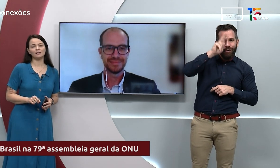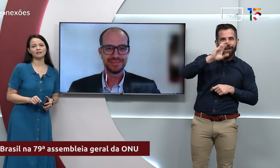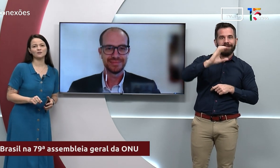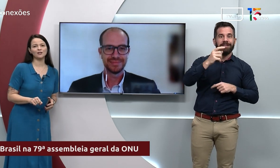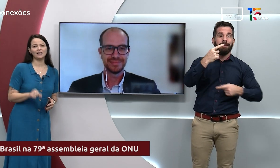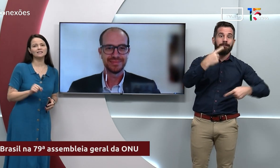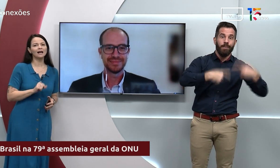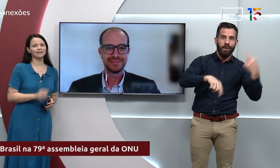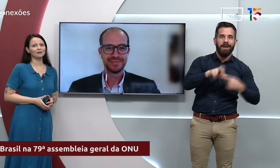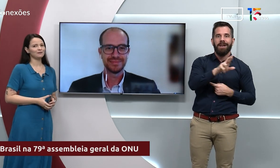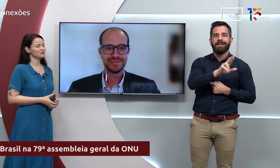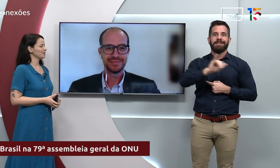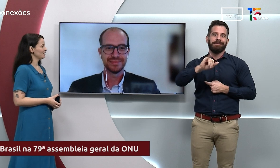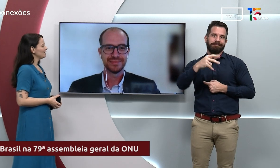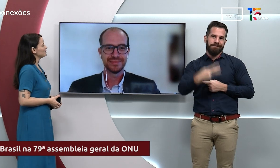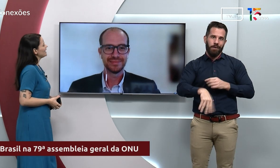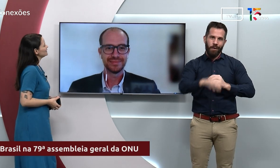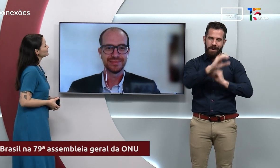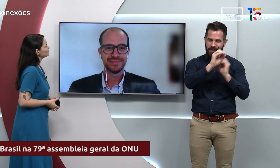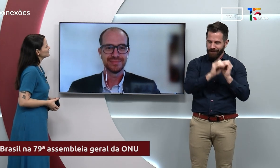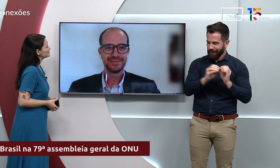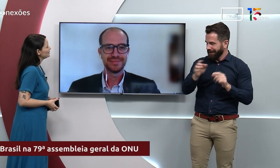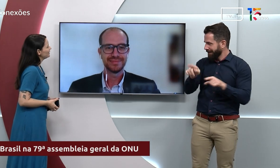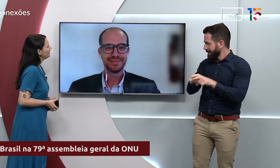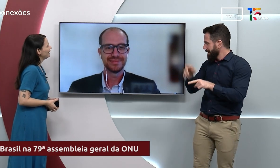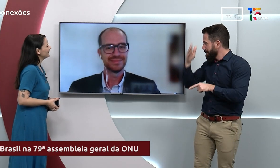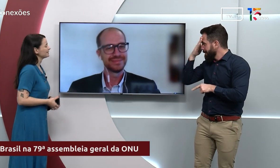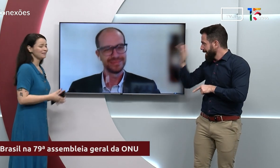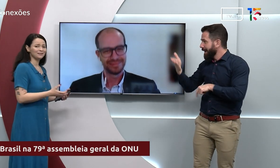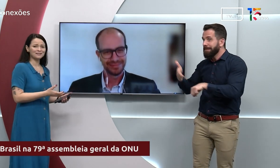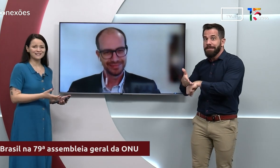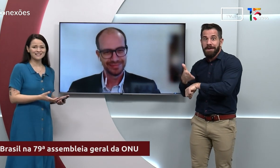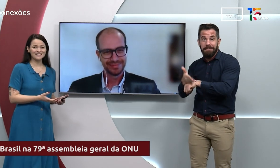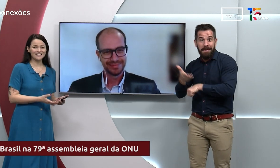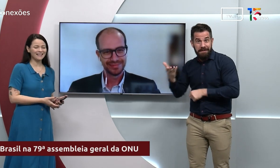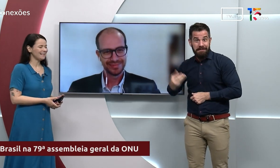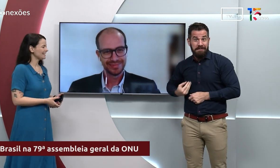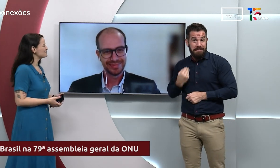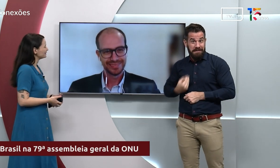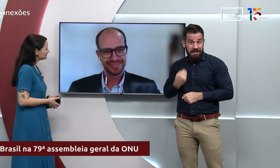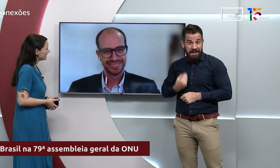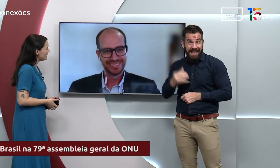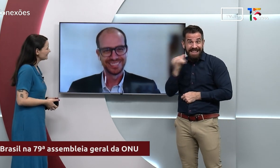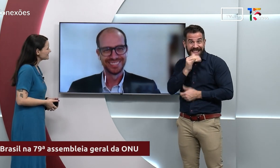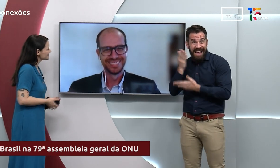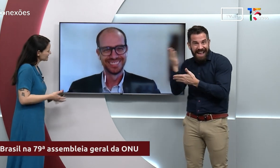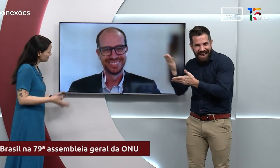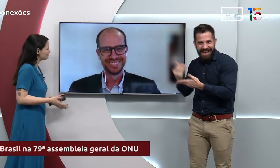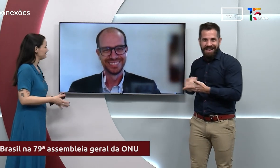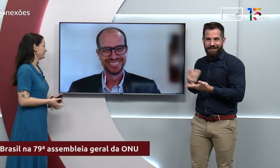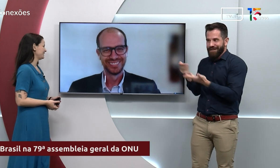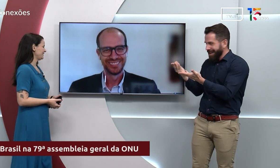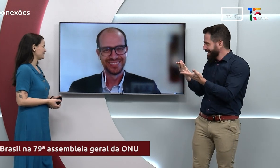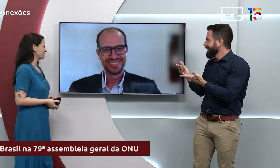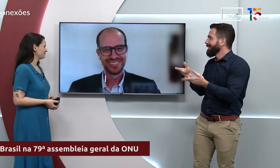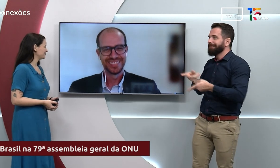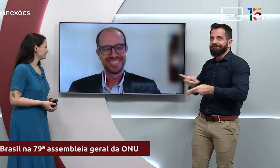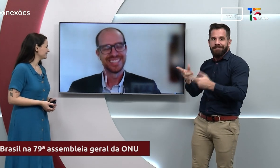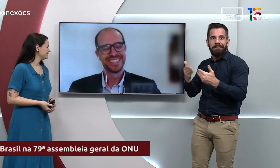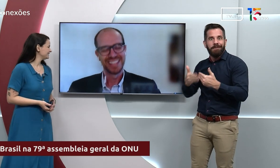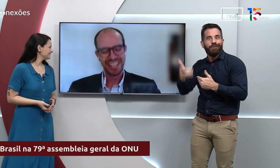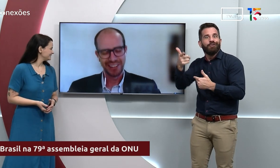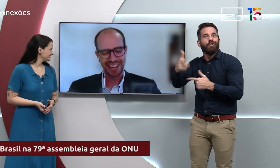Relações Internacionais aqui da UFG. Obrigada, professor, que está falando com a gente desde a Itália, né? Muito obrigada e seja sempre bem-vindo aqui.